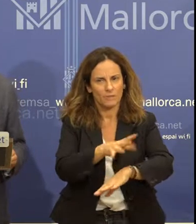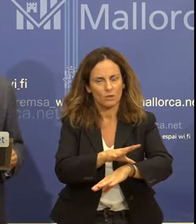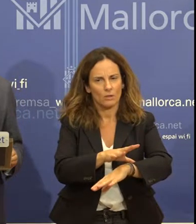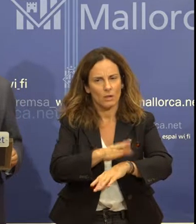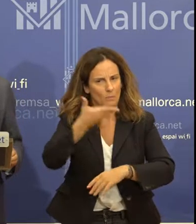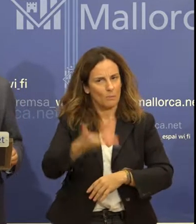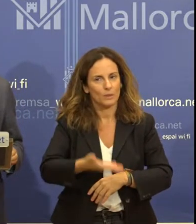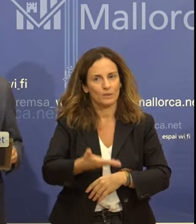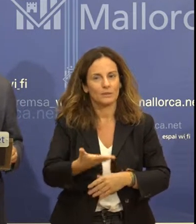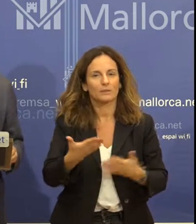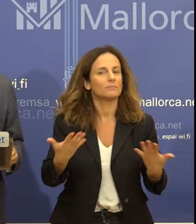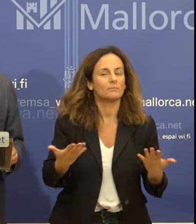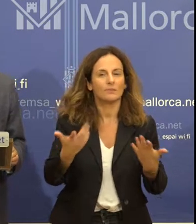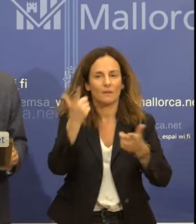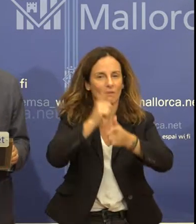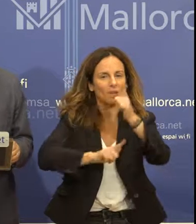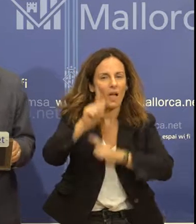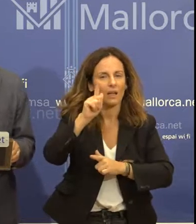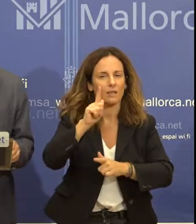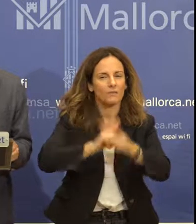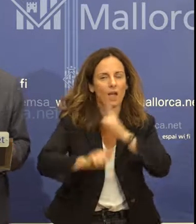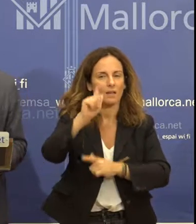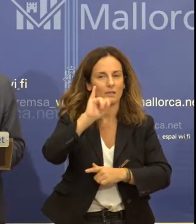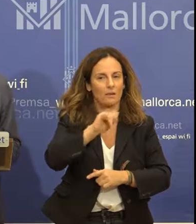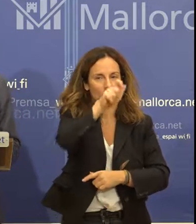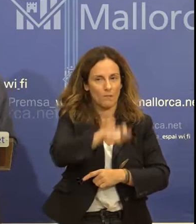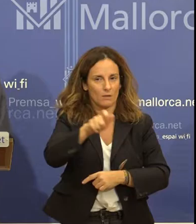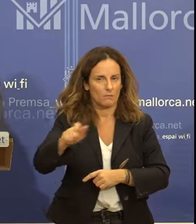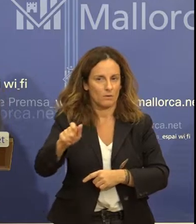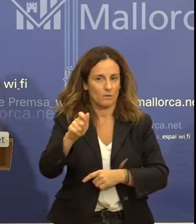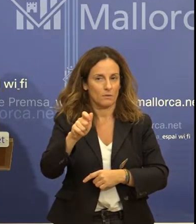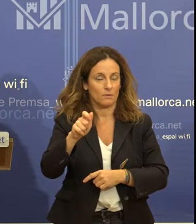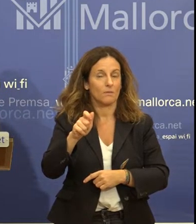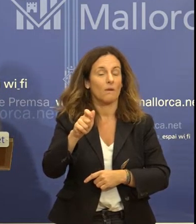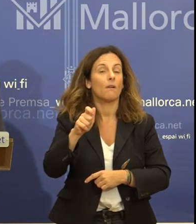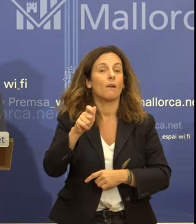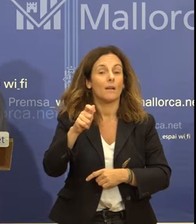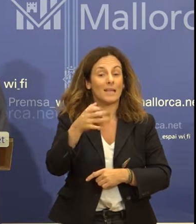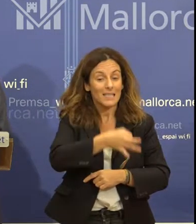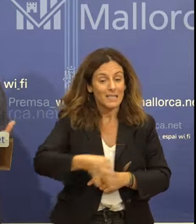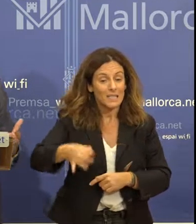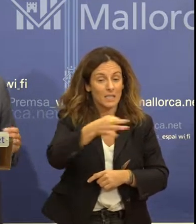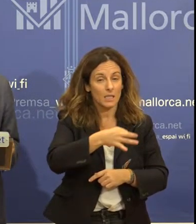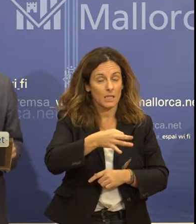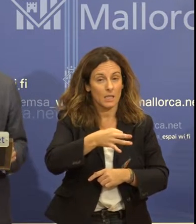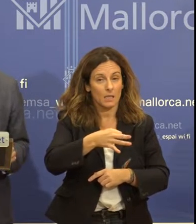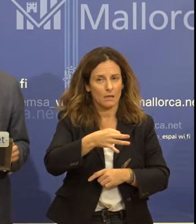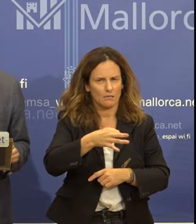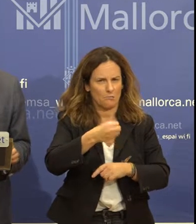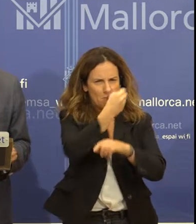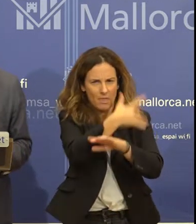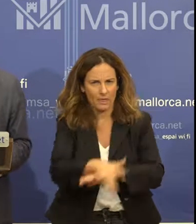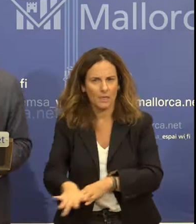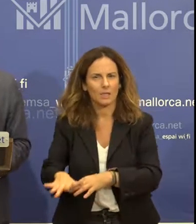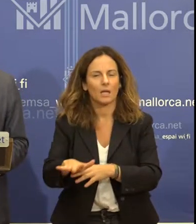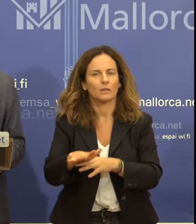parlem de viatges i viatgers. La nostra illa enmig de la Mediterrània ha estat una illa viatjada. Hi ha